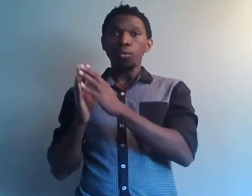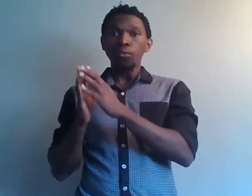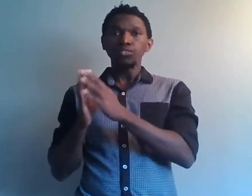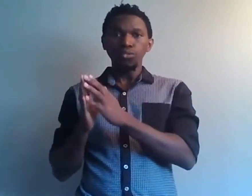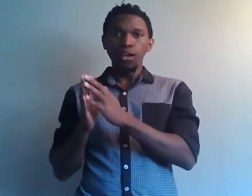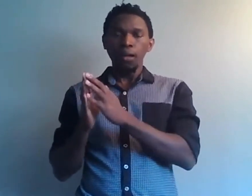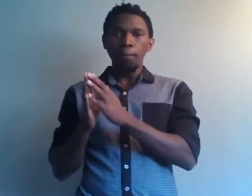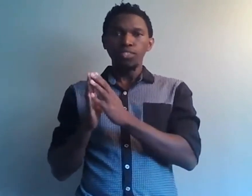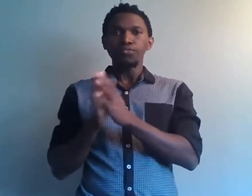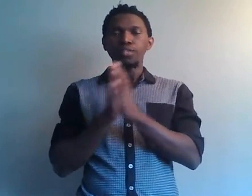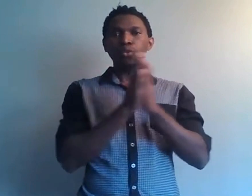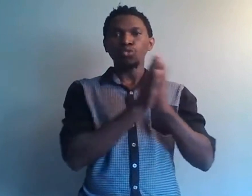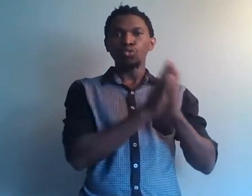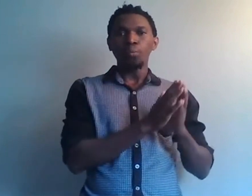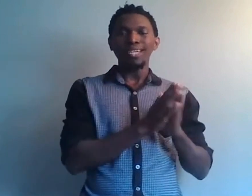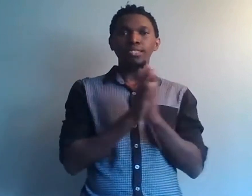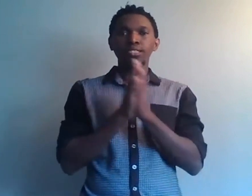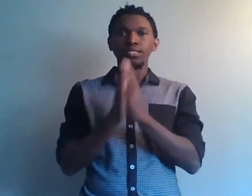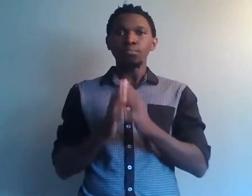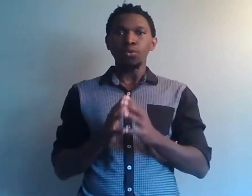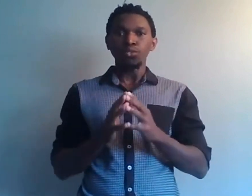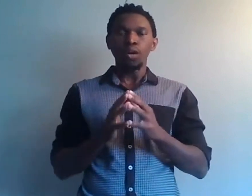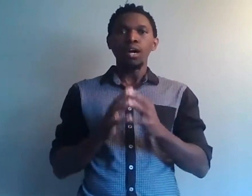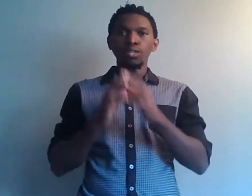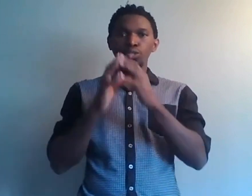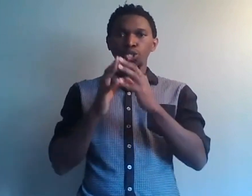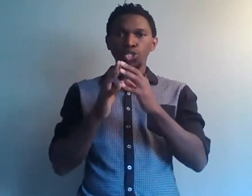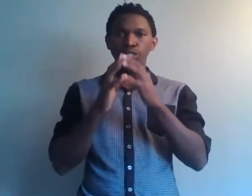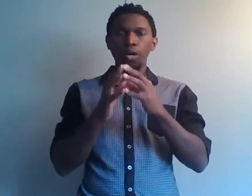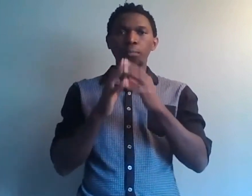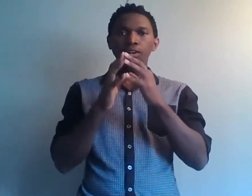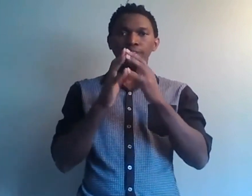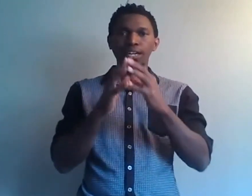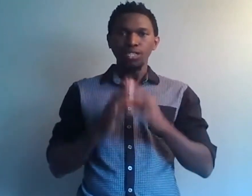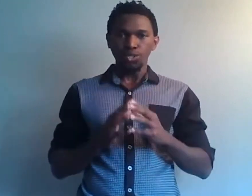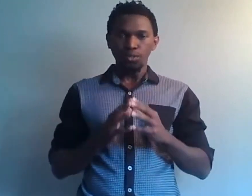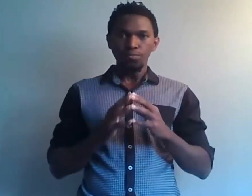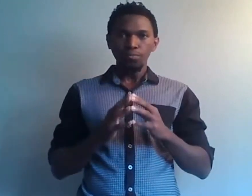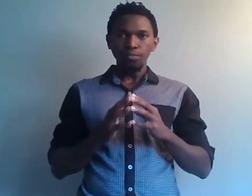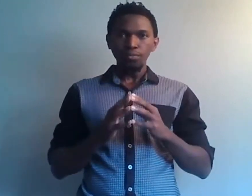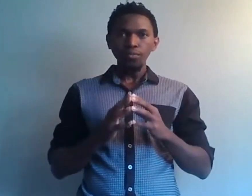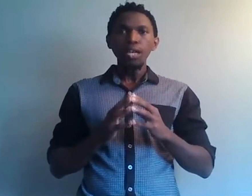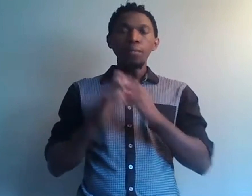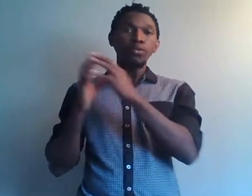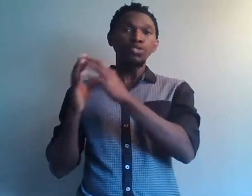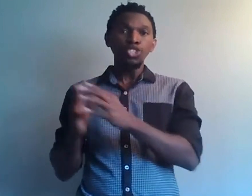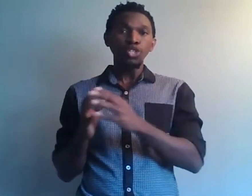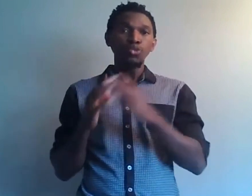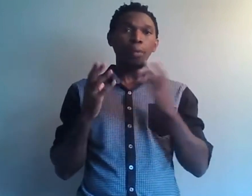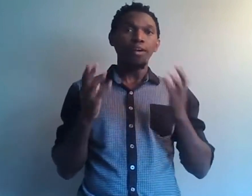comprendre cela, il faut d'abord que tu comprennes la nécessité pour toi de changer ton rapport avec l'argent. Mais pour que tu changes ton rapport